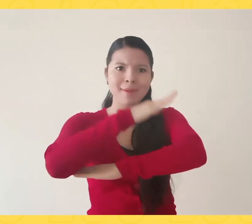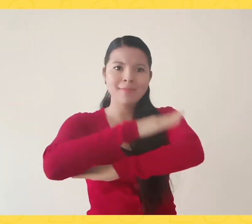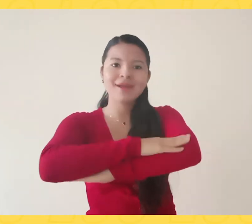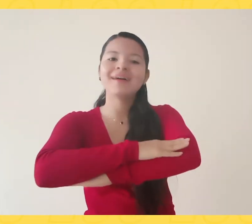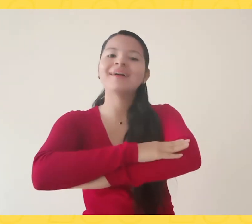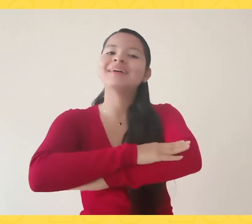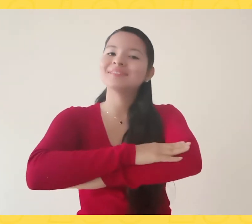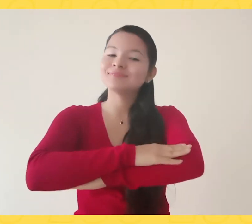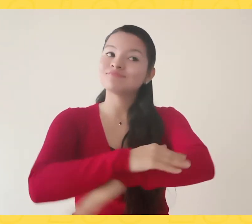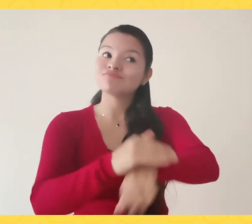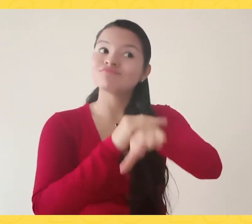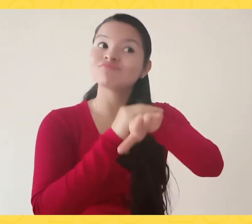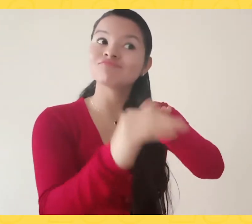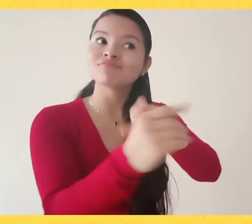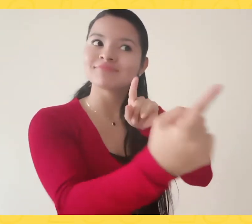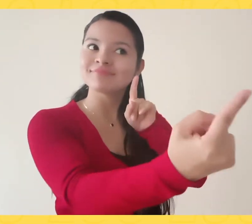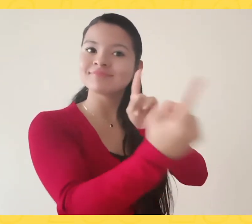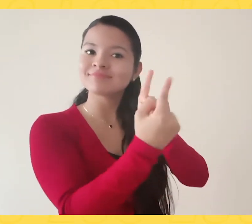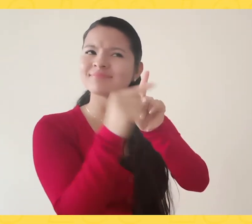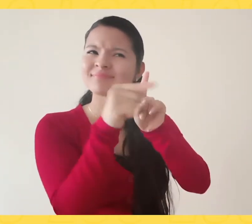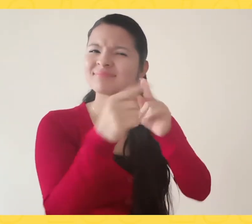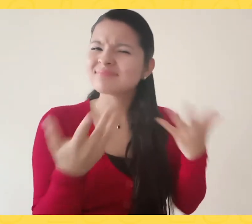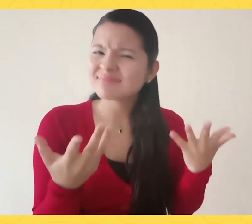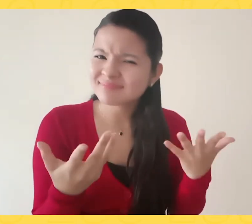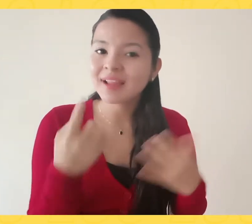Tendremos como invitada Susana Stiglisch.